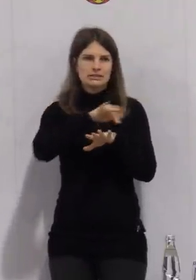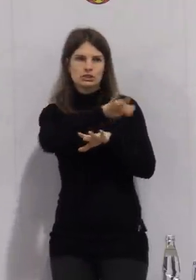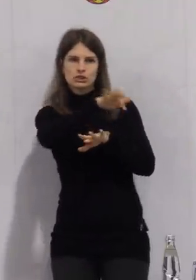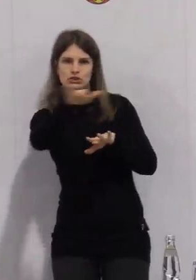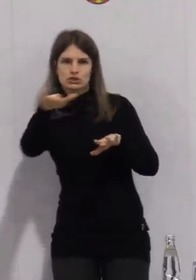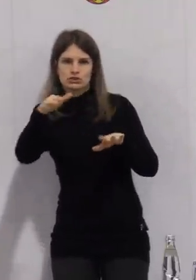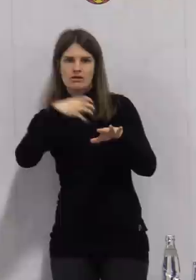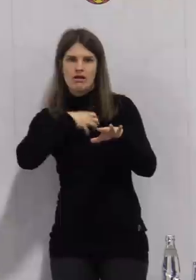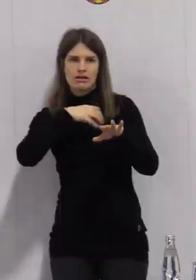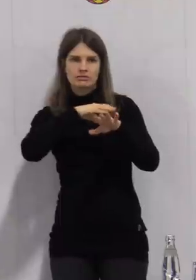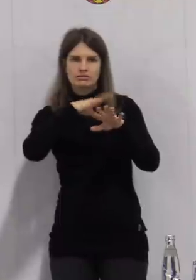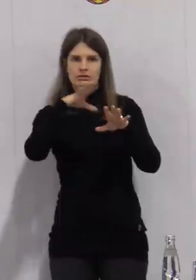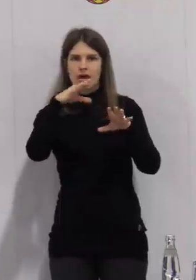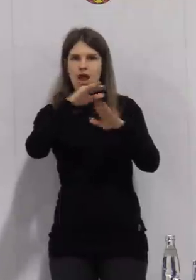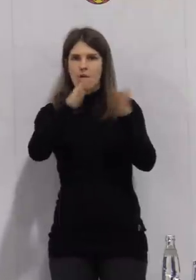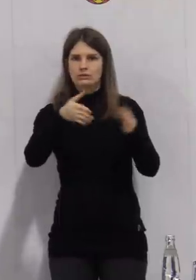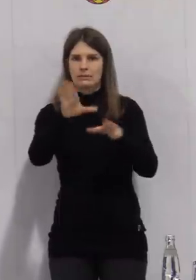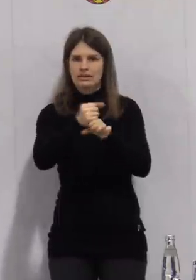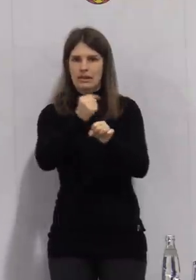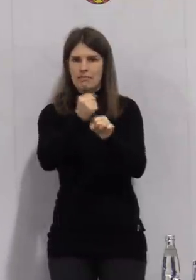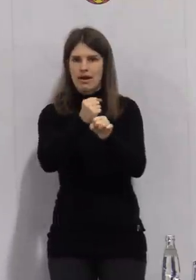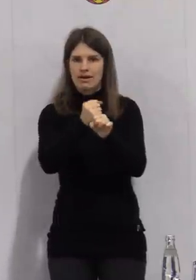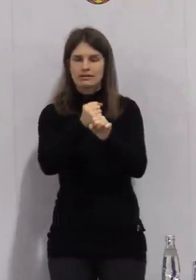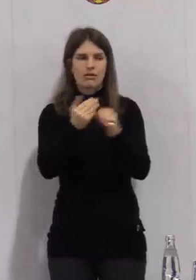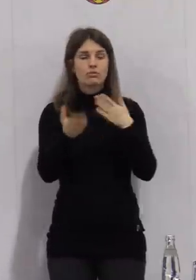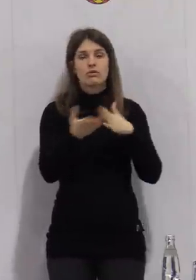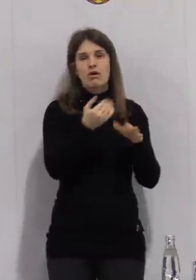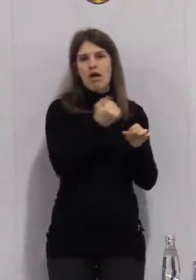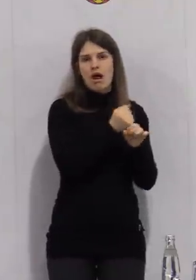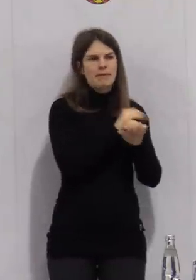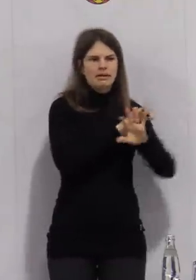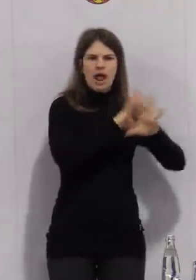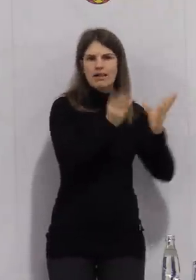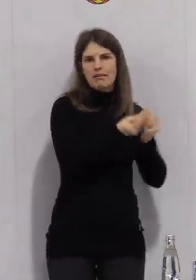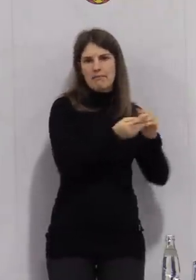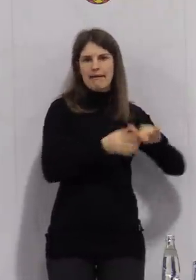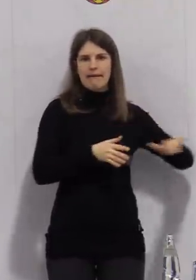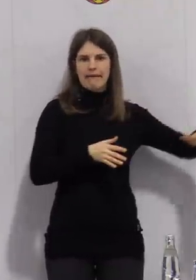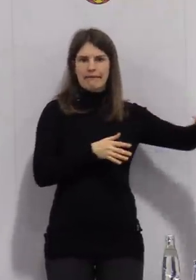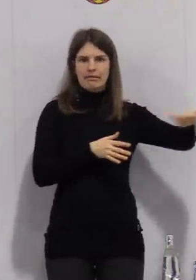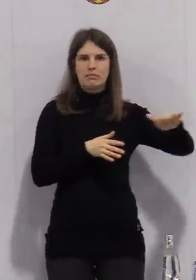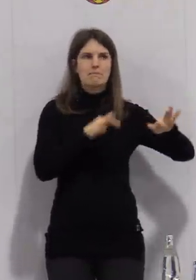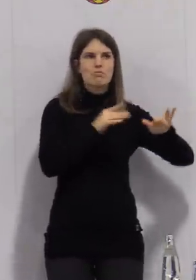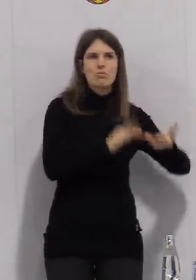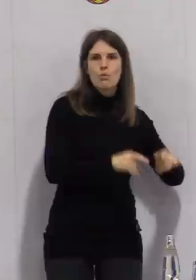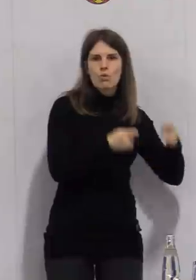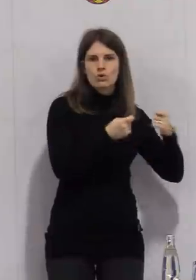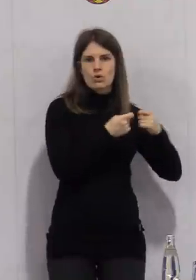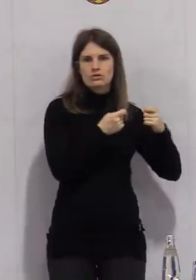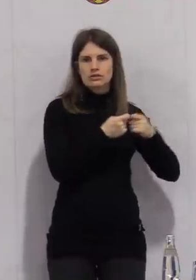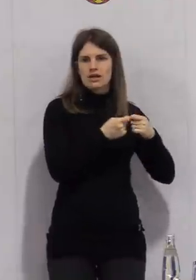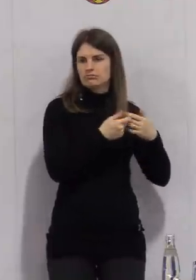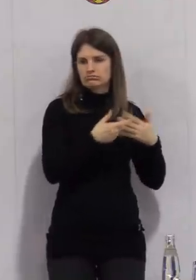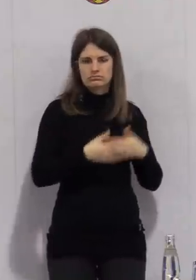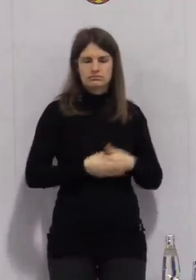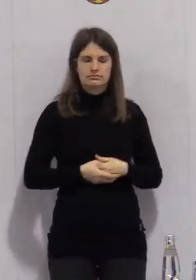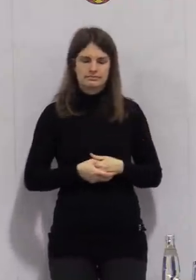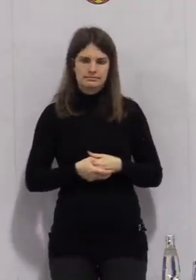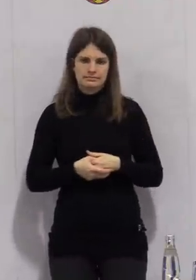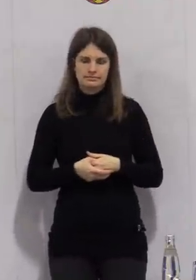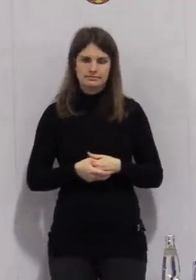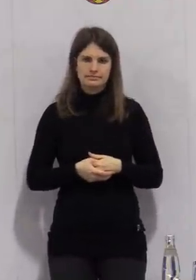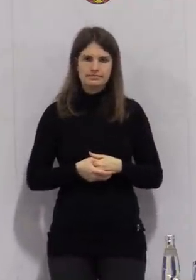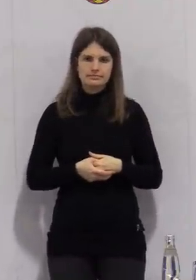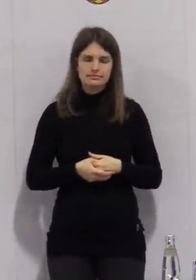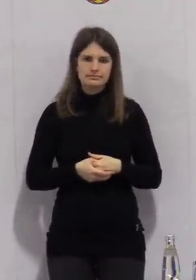Versorgung in den Krankenhäusern und auch im Arbeitsumfeld, also Kontakte im Büro oder auch in anderen betrieblichen